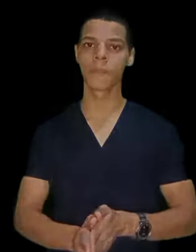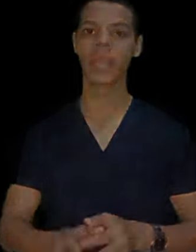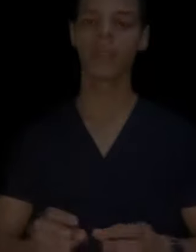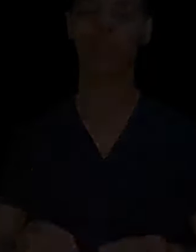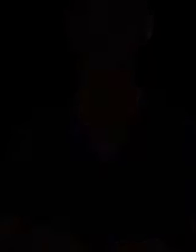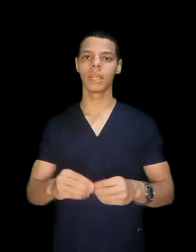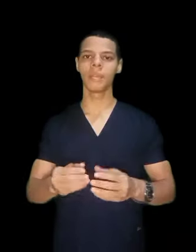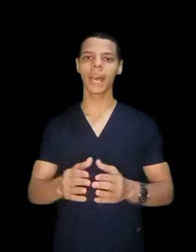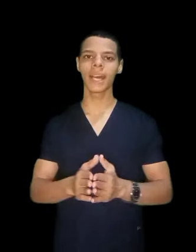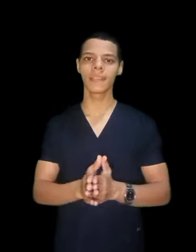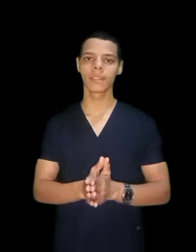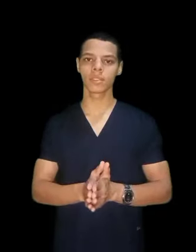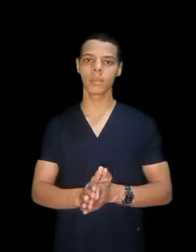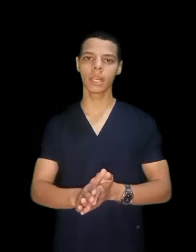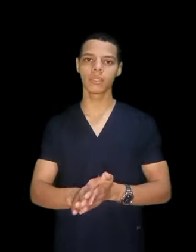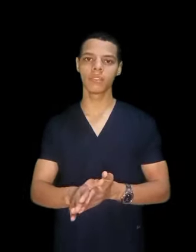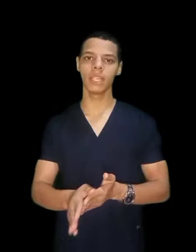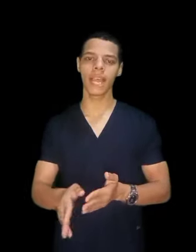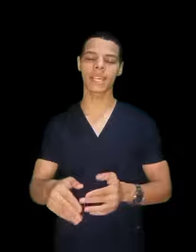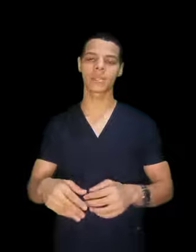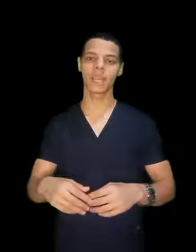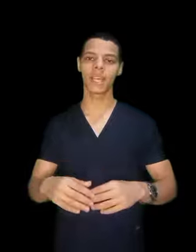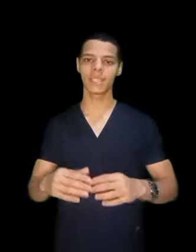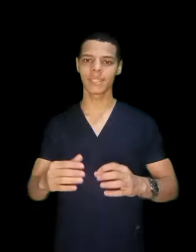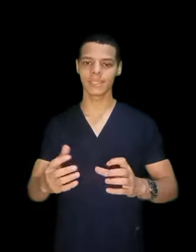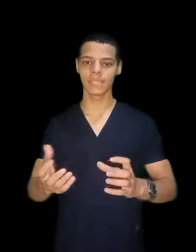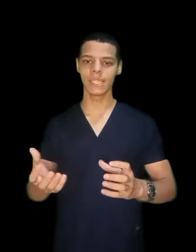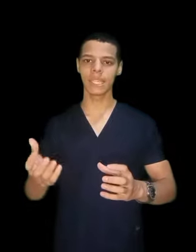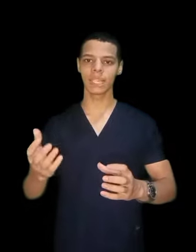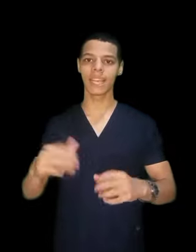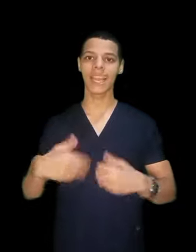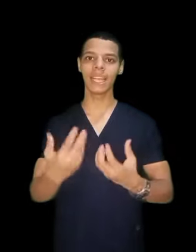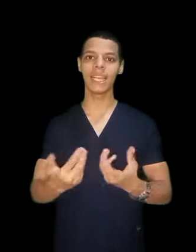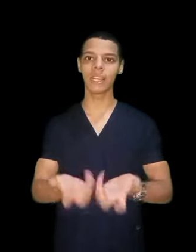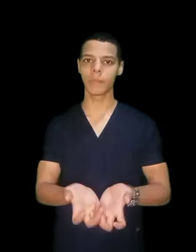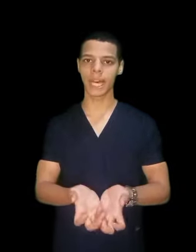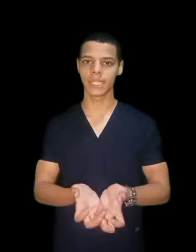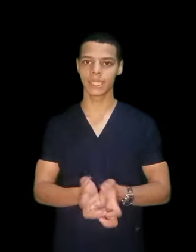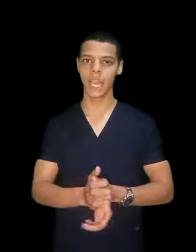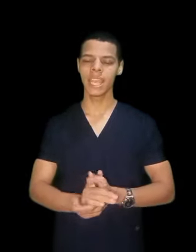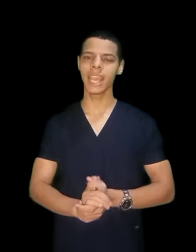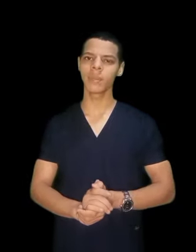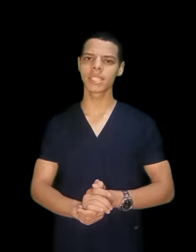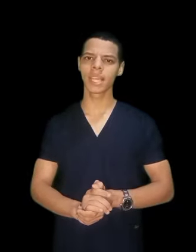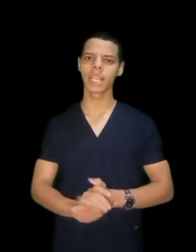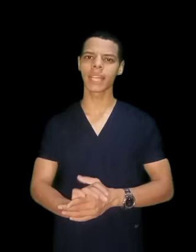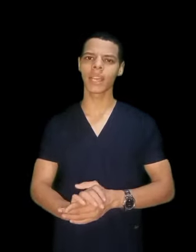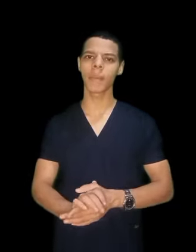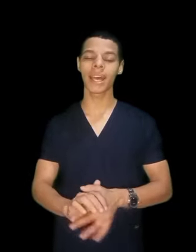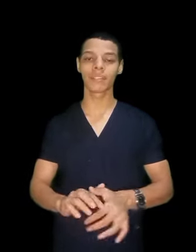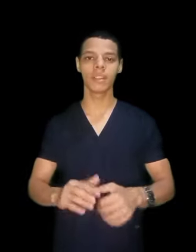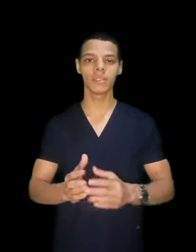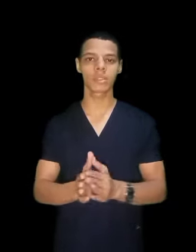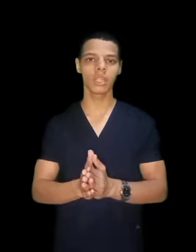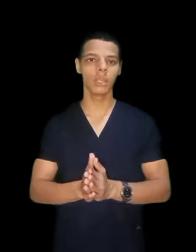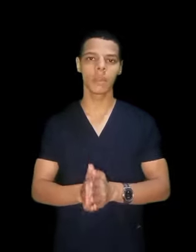طيب المعهد طبعا في حاجة اسمها تنسيق داخلي من المعهد، يعني مثلا عندك معهد فني صحي